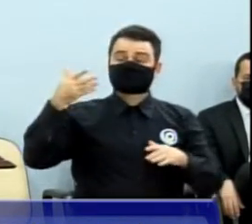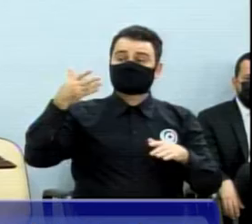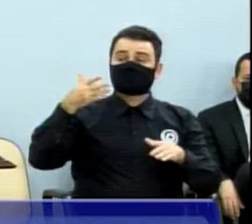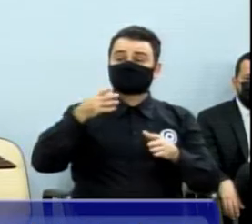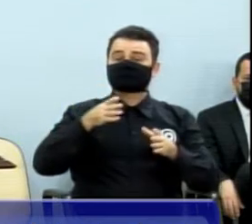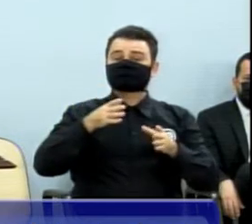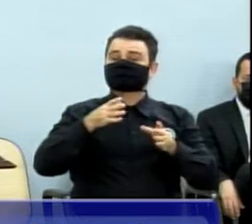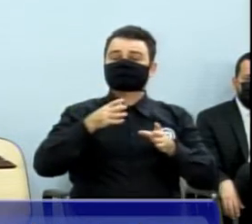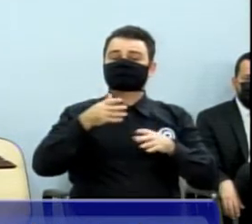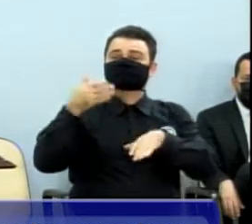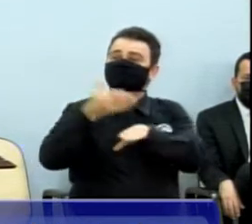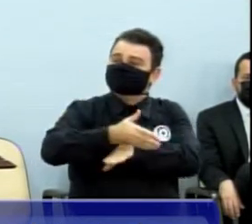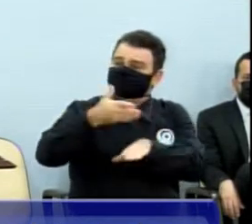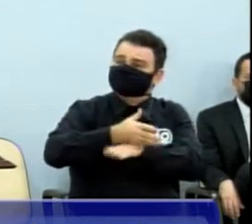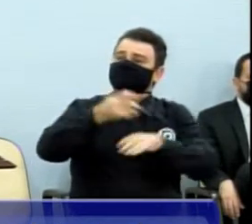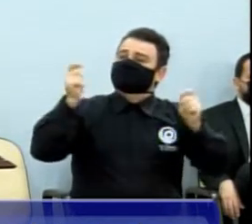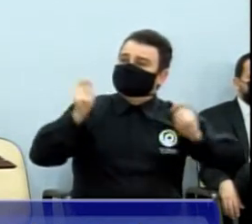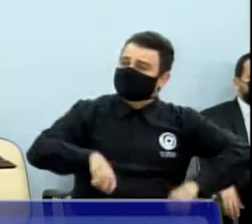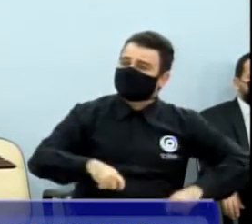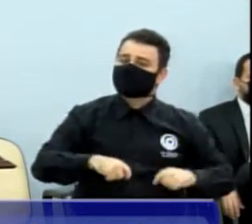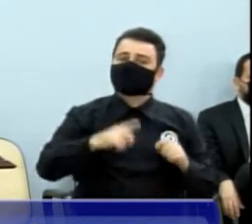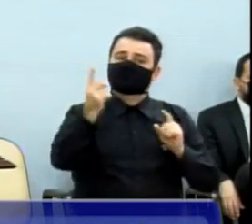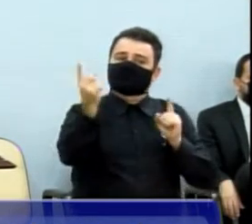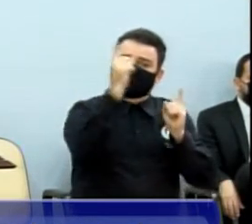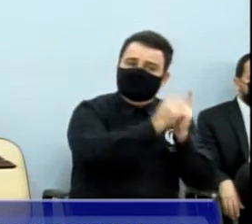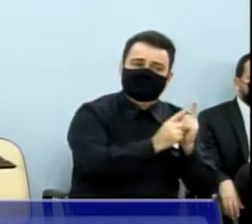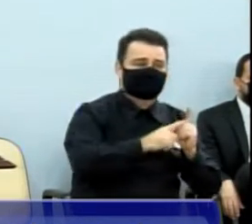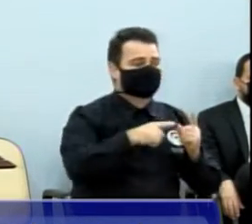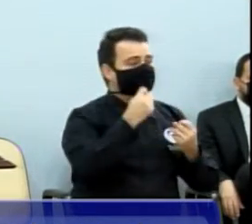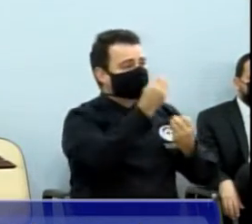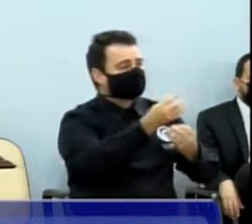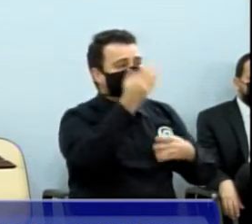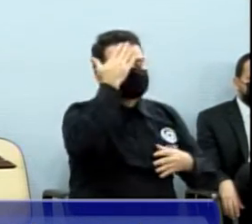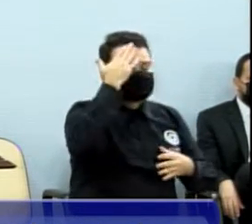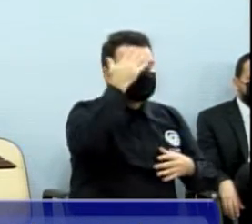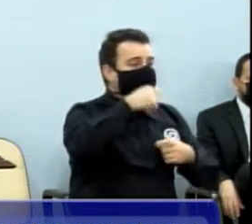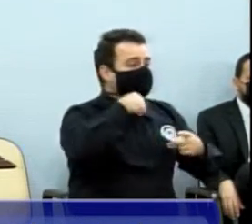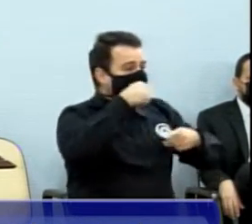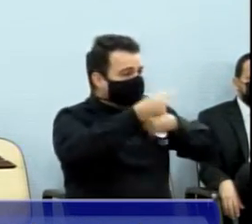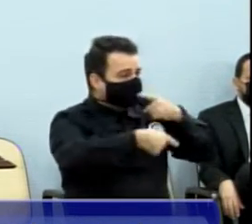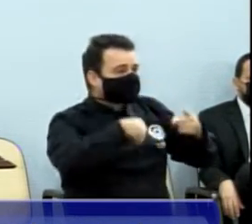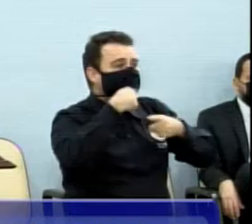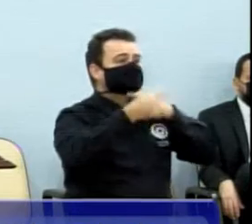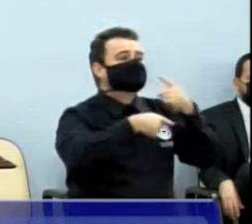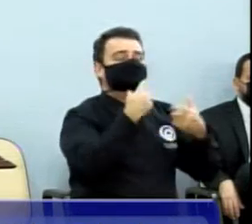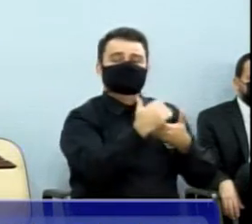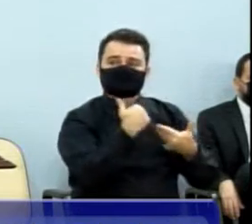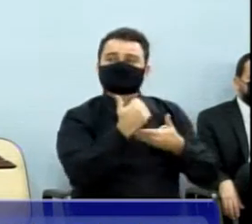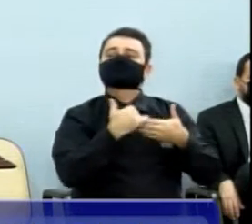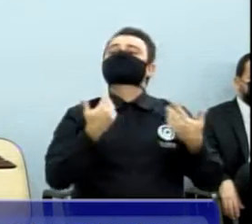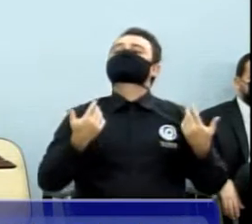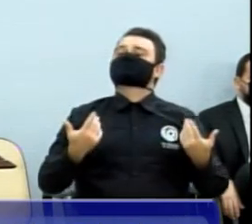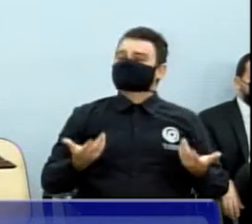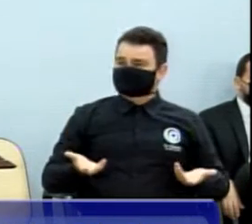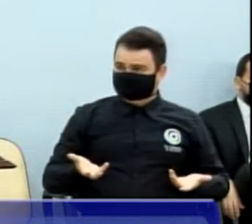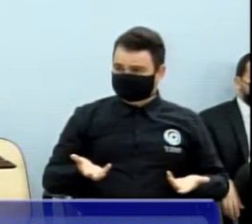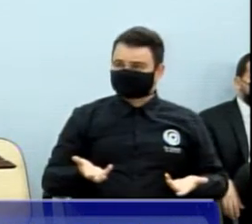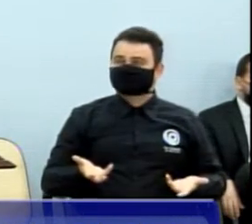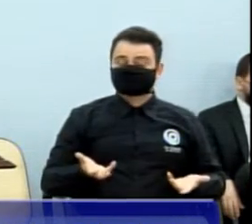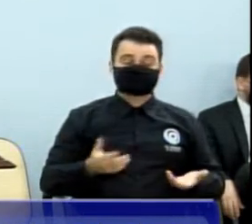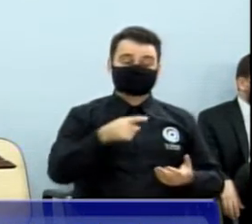a condição de levar essa demanda, tirar as suas informações. Então, esse aluguel que foi